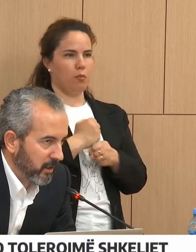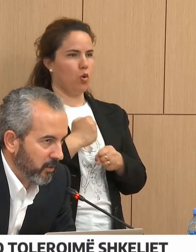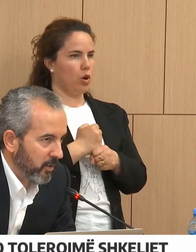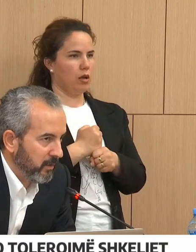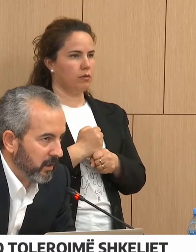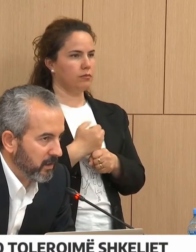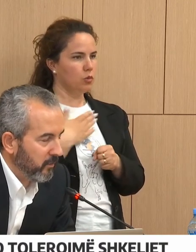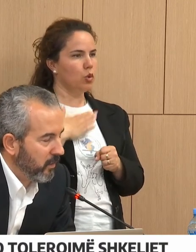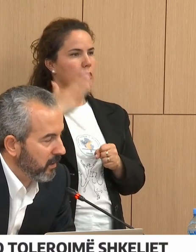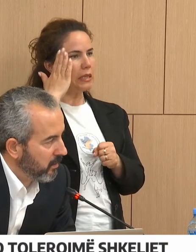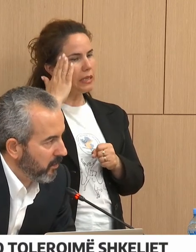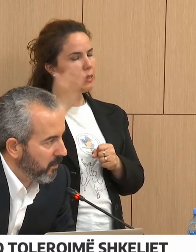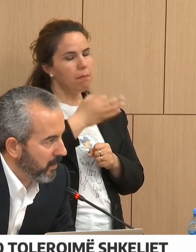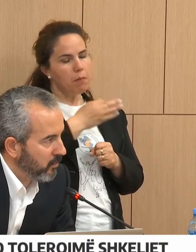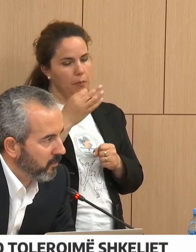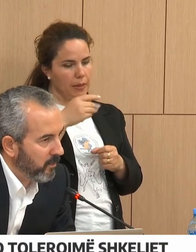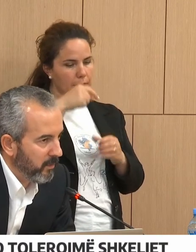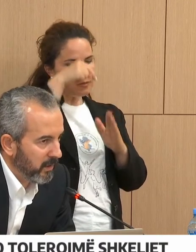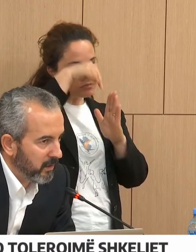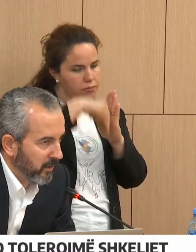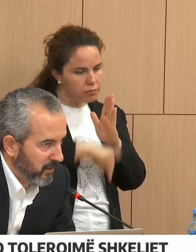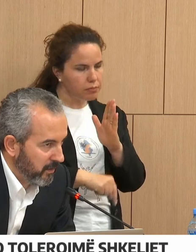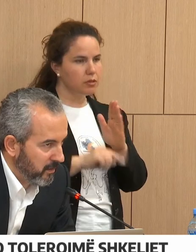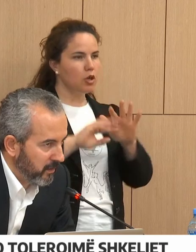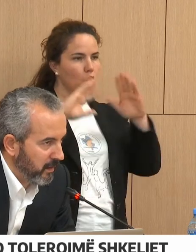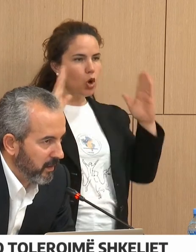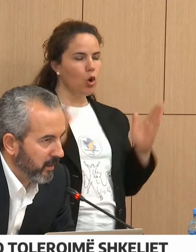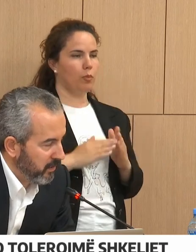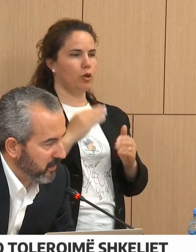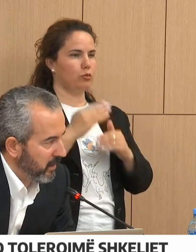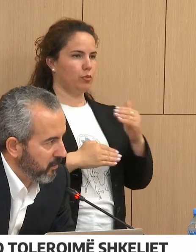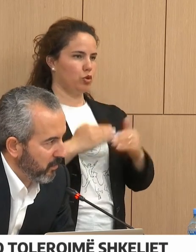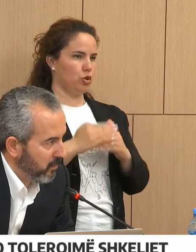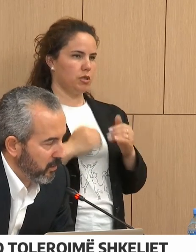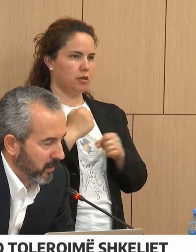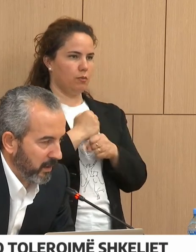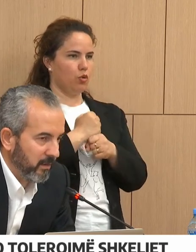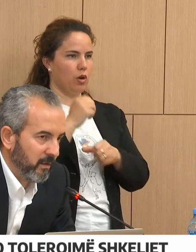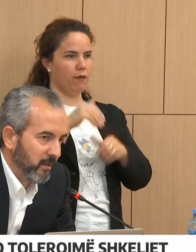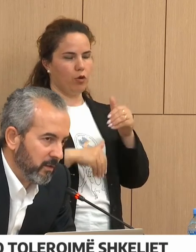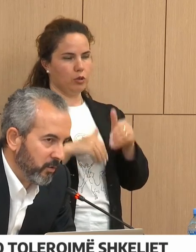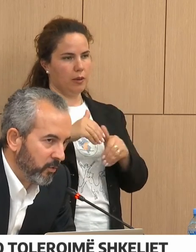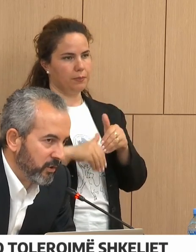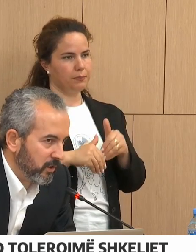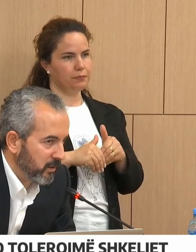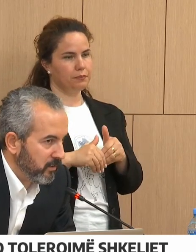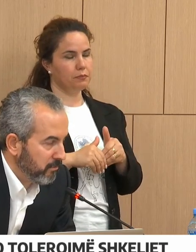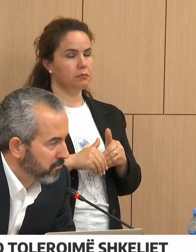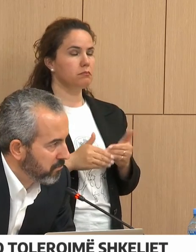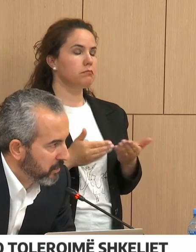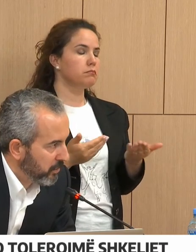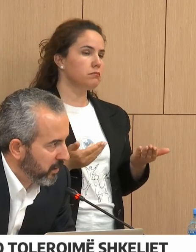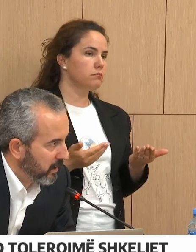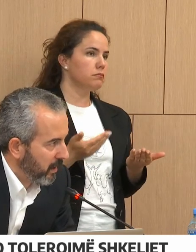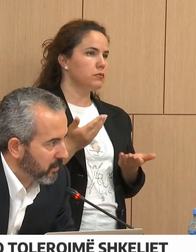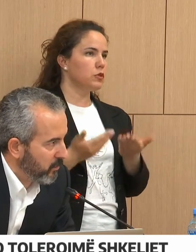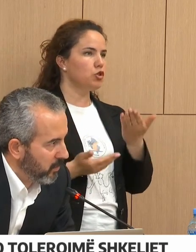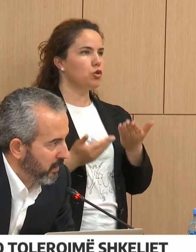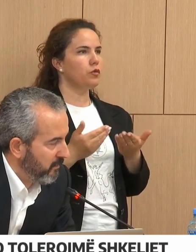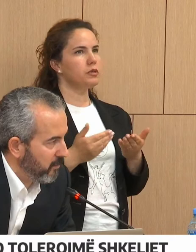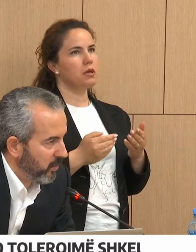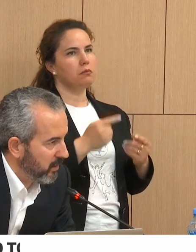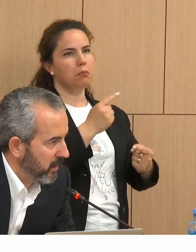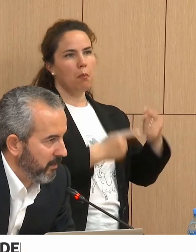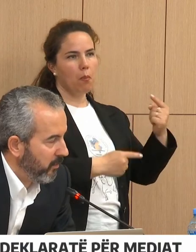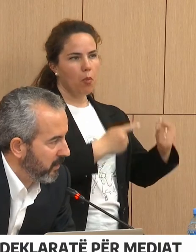dhe të regojmi të rezervuar dhe të përmbajtu për të thënë dhe për të nëzirë konkluzionet dhe kush që këtë gjerë ka